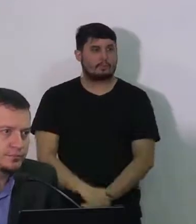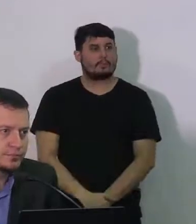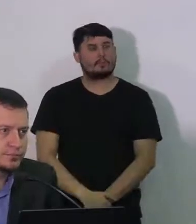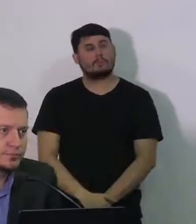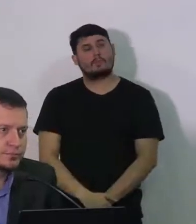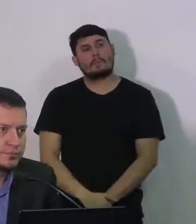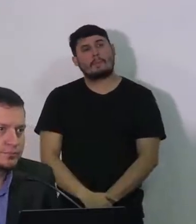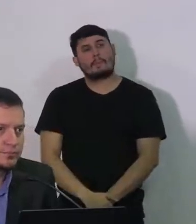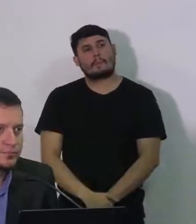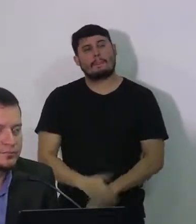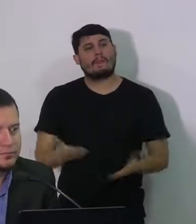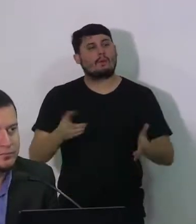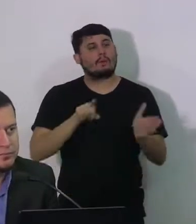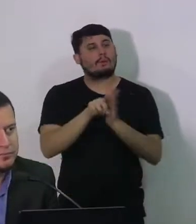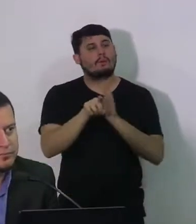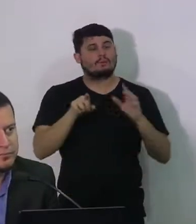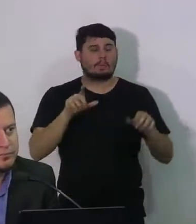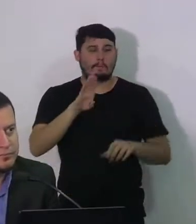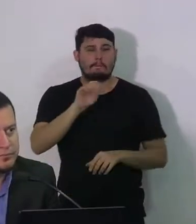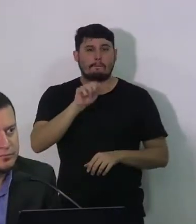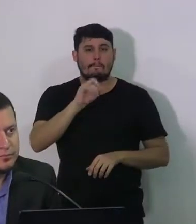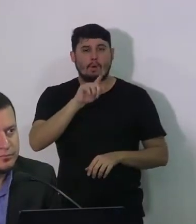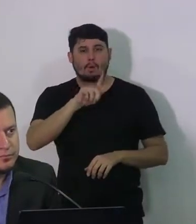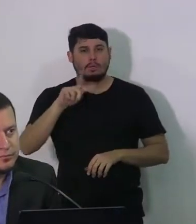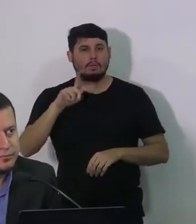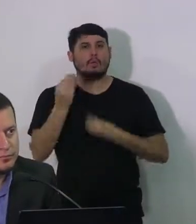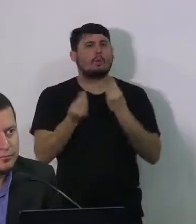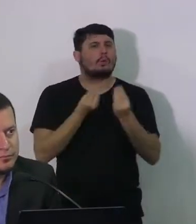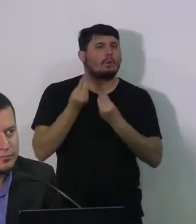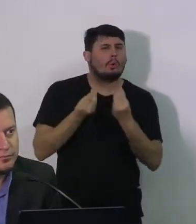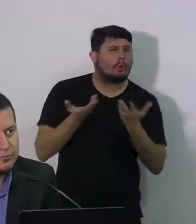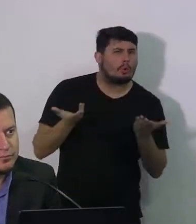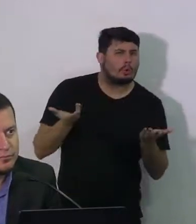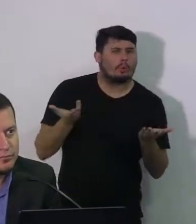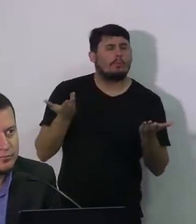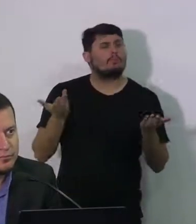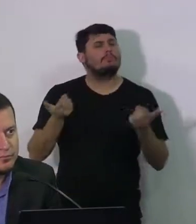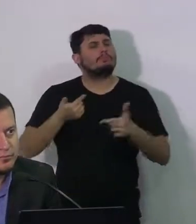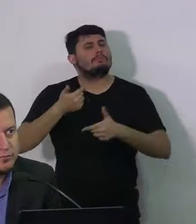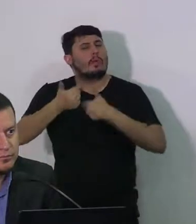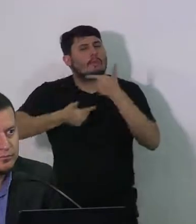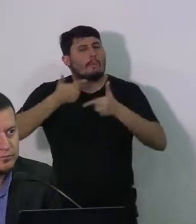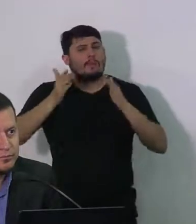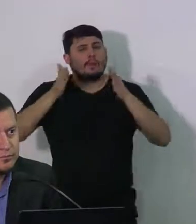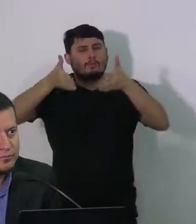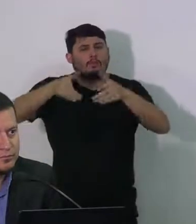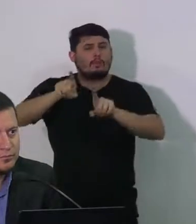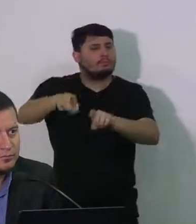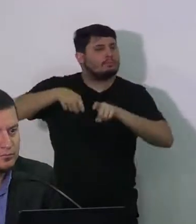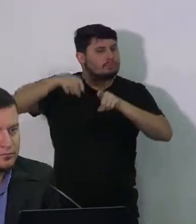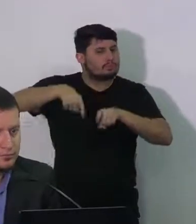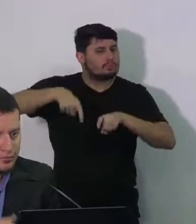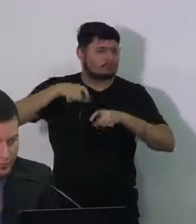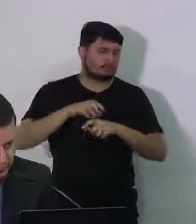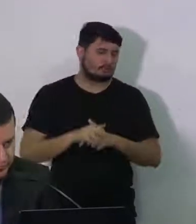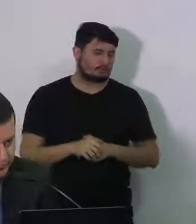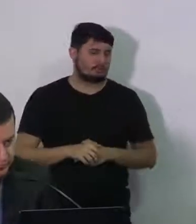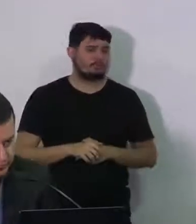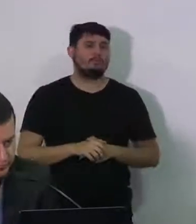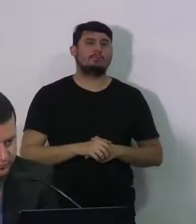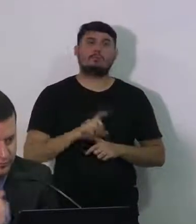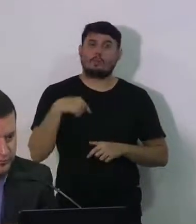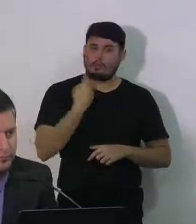blog do Sérgio Salles como estão as ações e fiscalizações na zona rural de Caruaru? a gente tem atuado